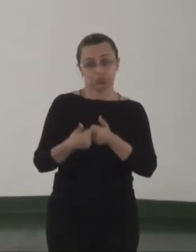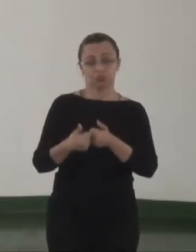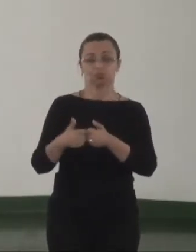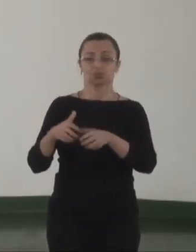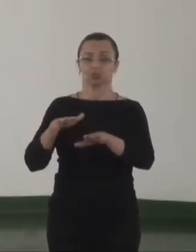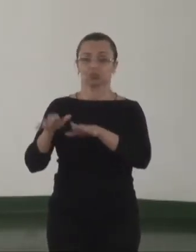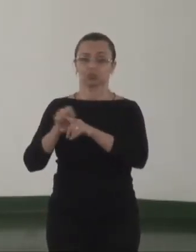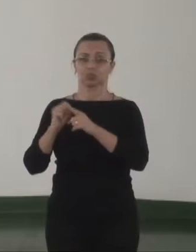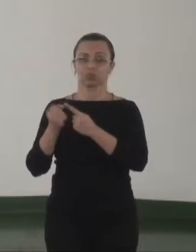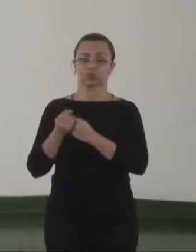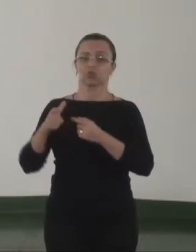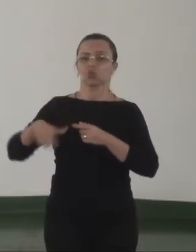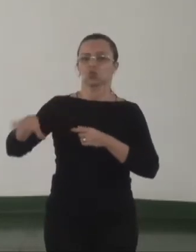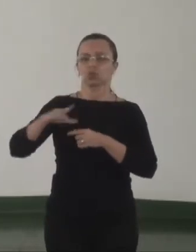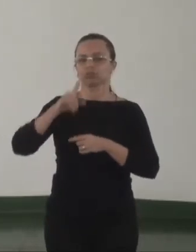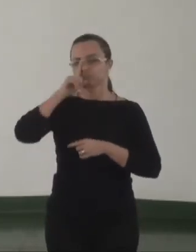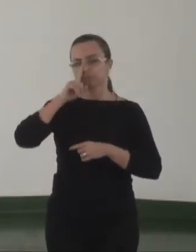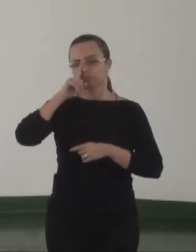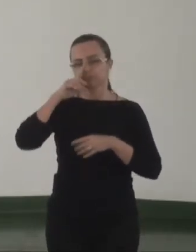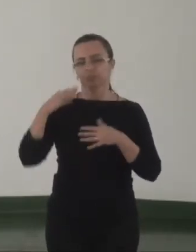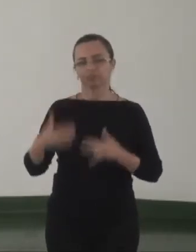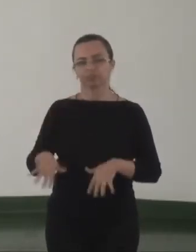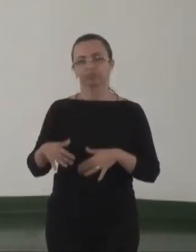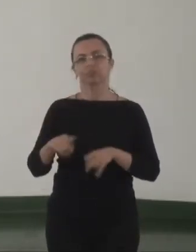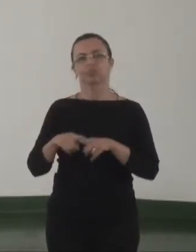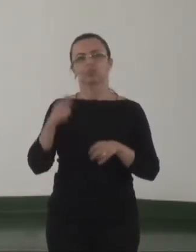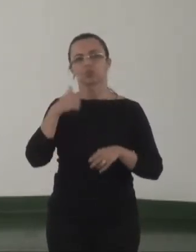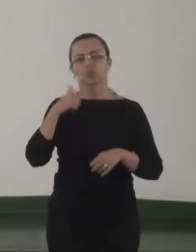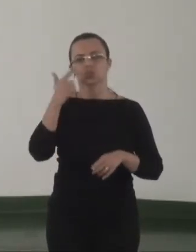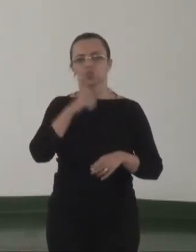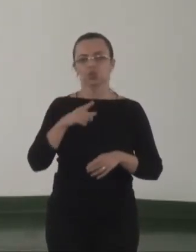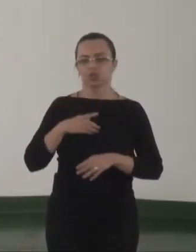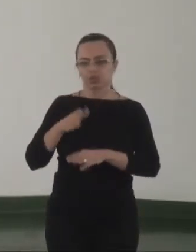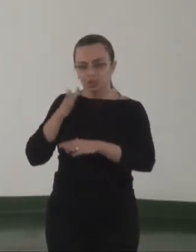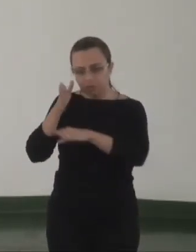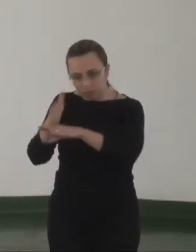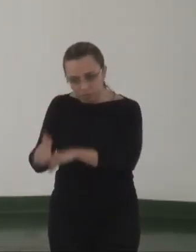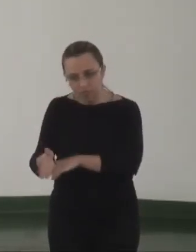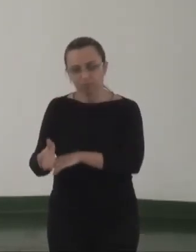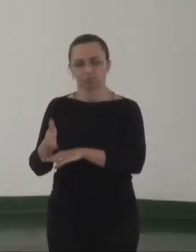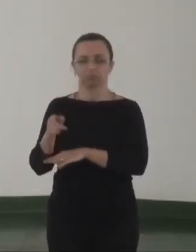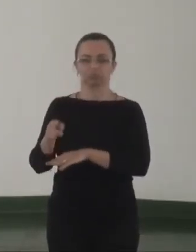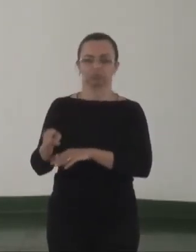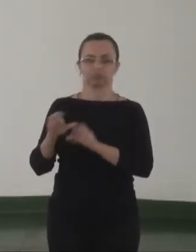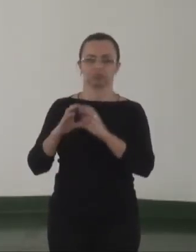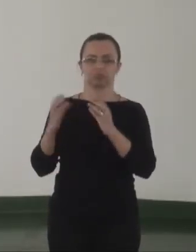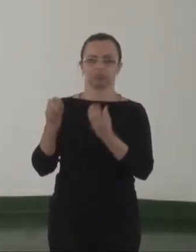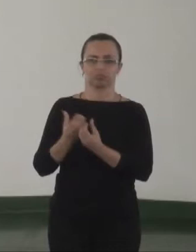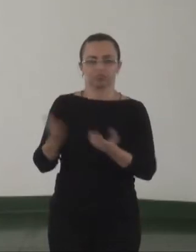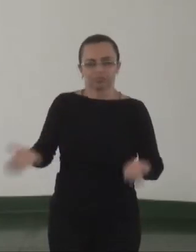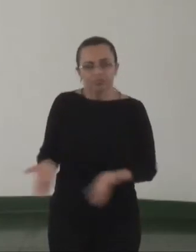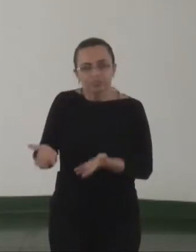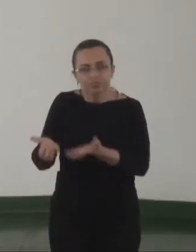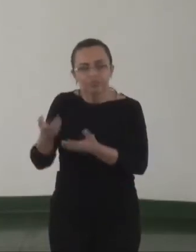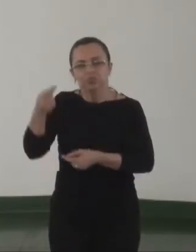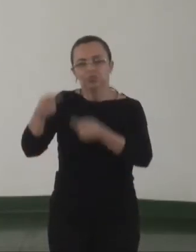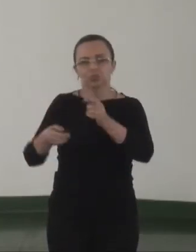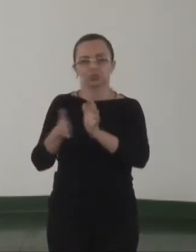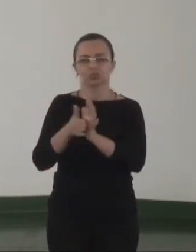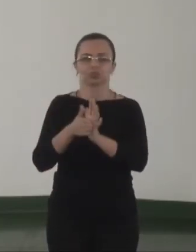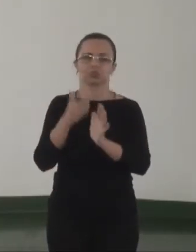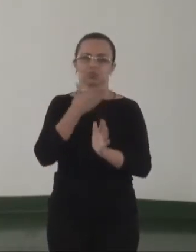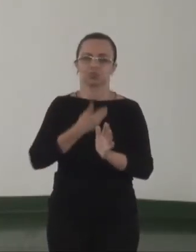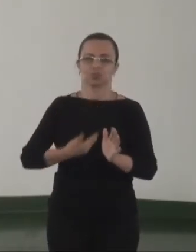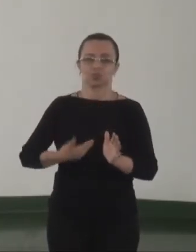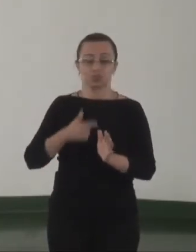comunidades em situação de risco, como forma de conseguir acesso a essa comunidade, para fomentar políticas públicas para